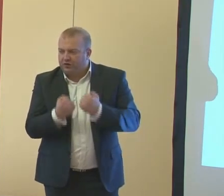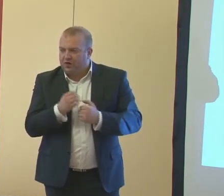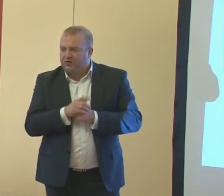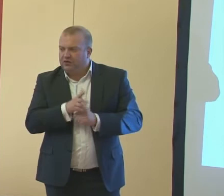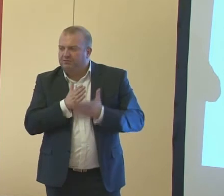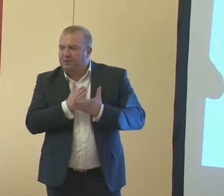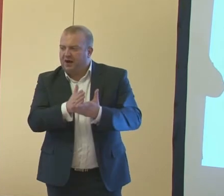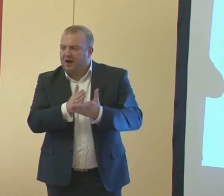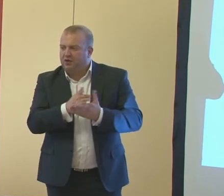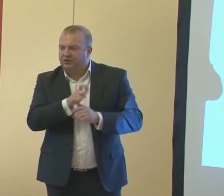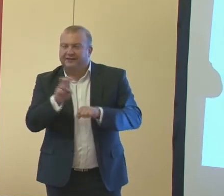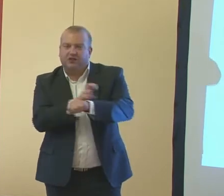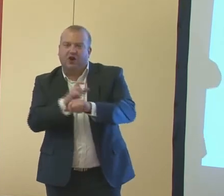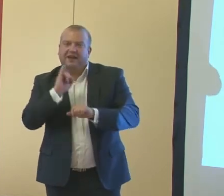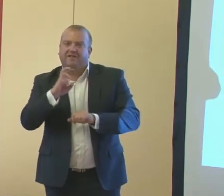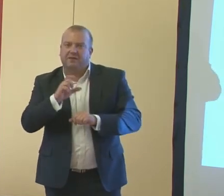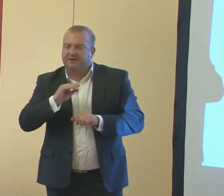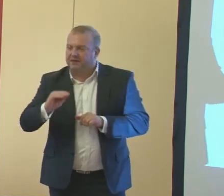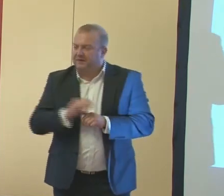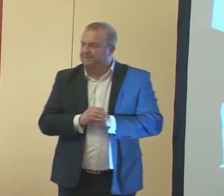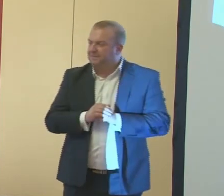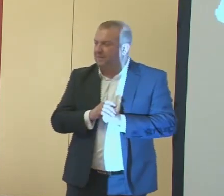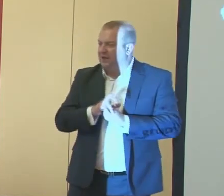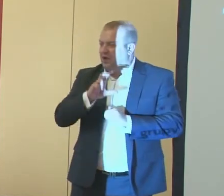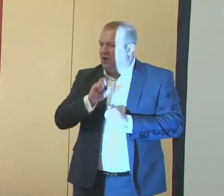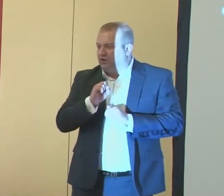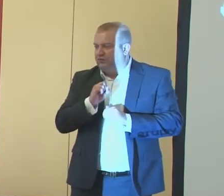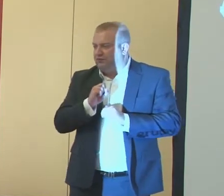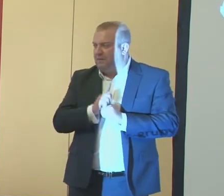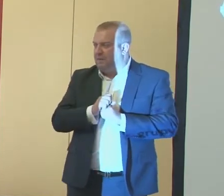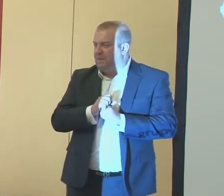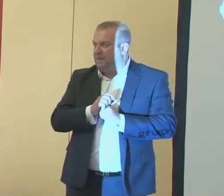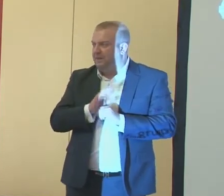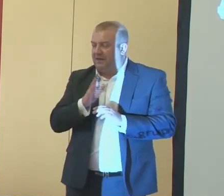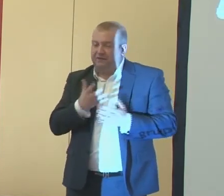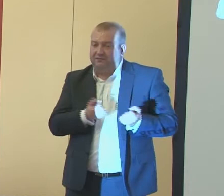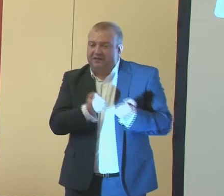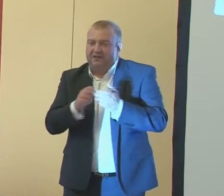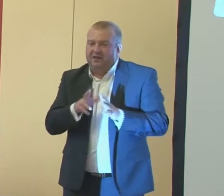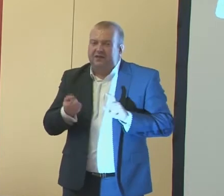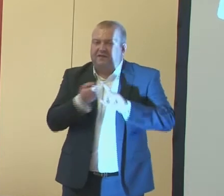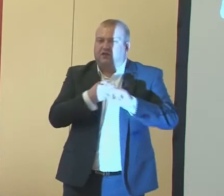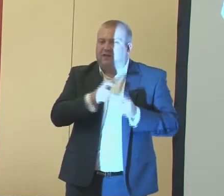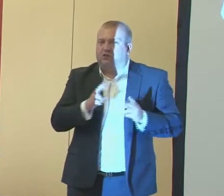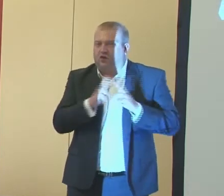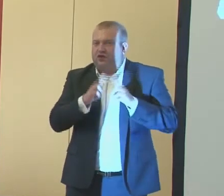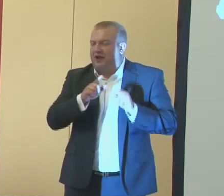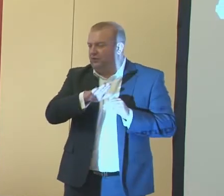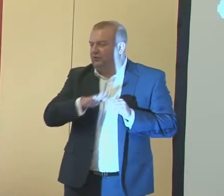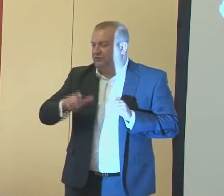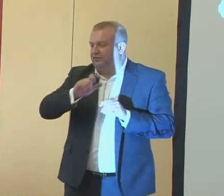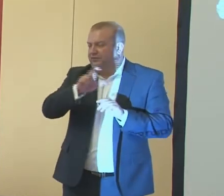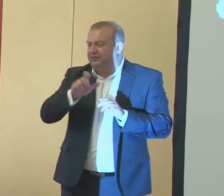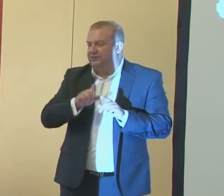pomagają te technologie informacyjne, chociażby w nawiązywaniu kontaktu poprzez mail, czy poprzez rozmowę